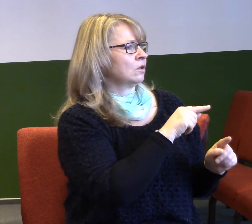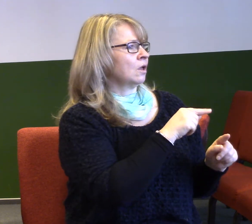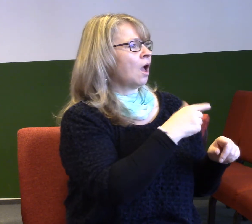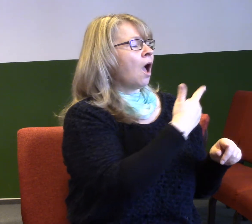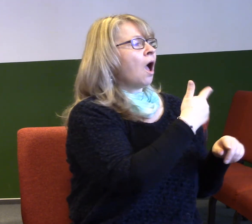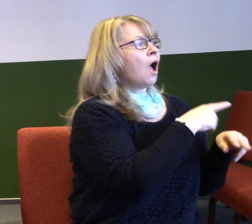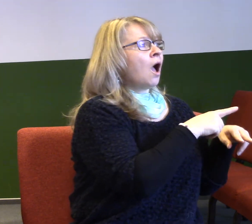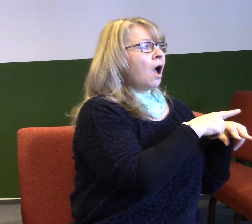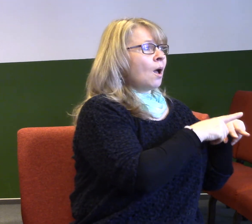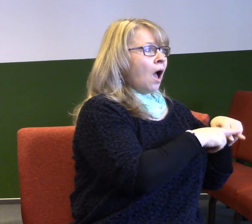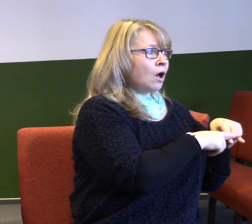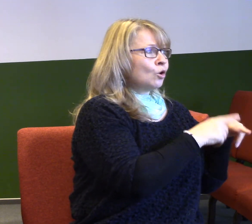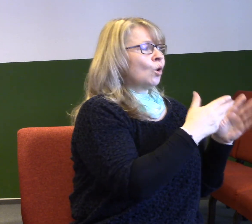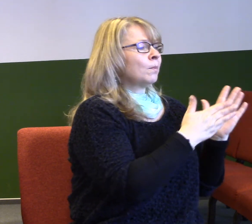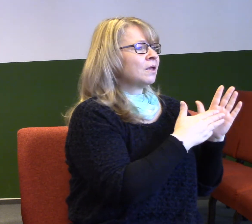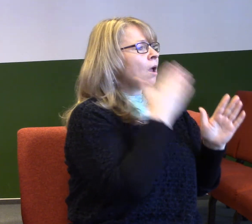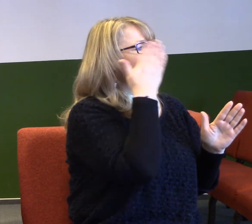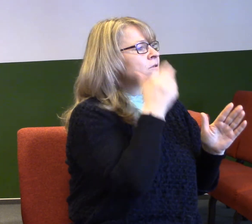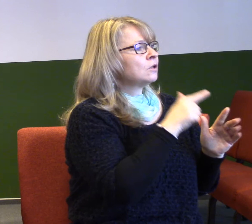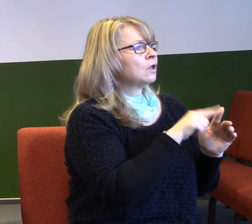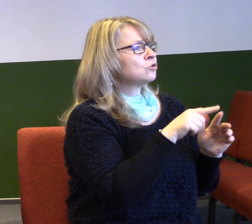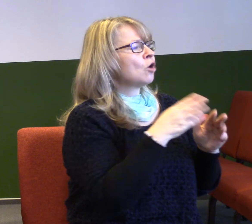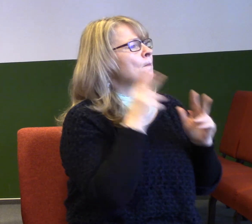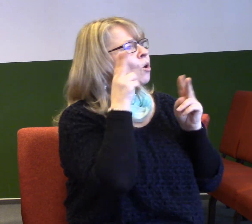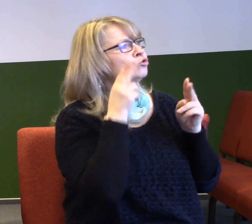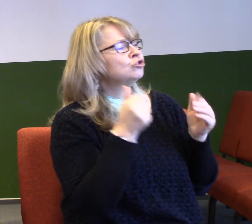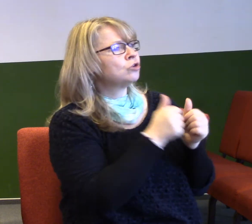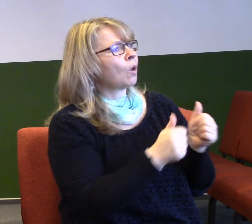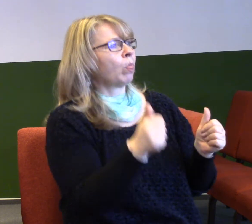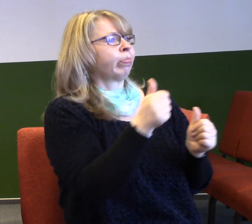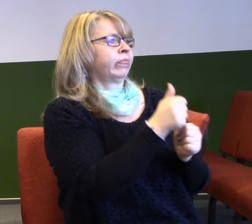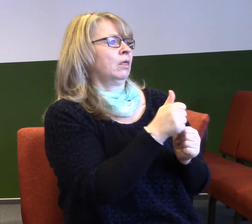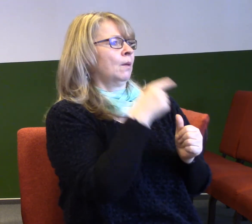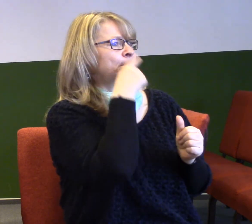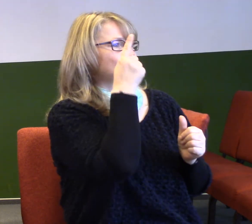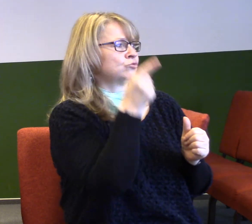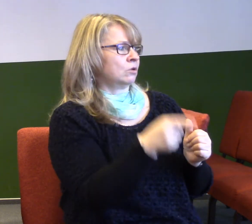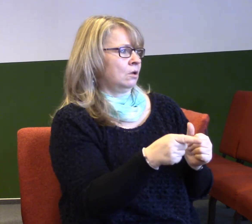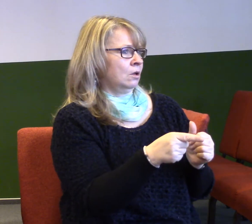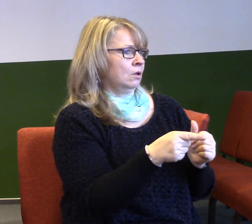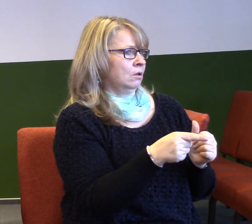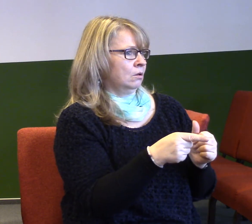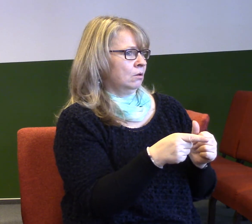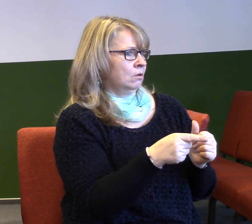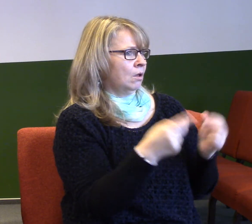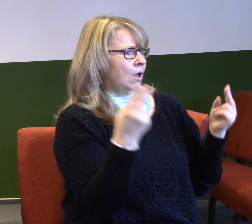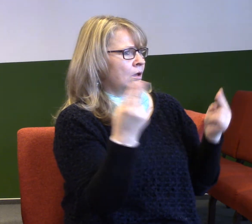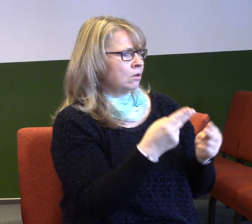Je to vidět v několika věcech. Například v tom, že oni říkali, no copak Bůh mluví jenom k Mojžíšovi?